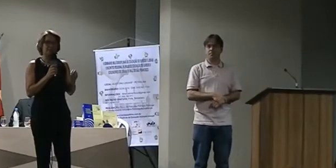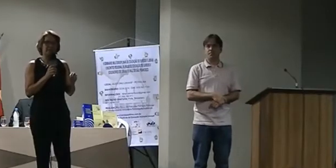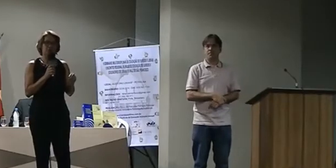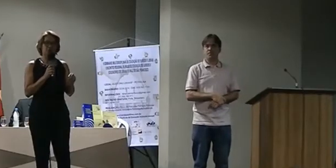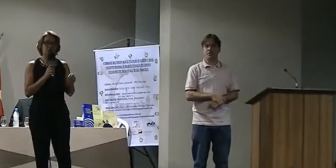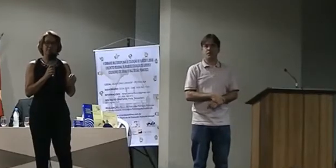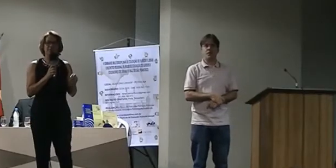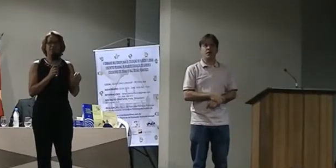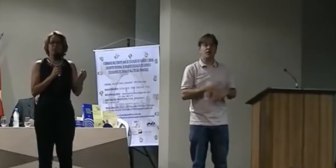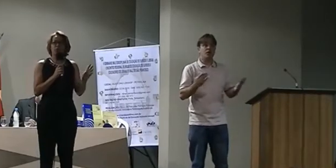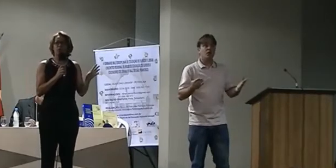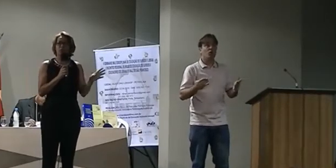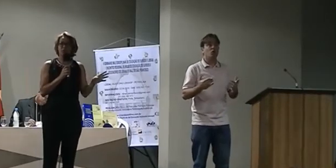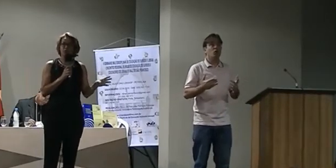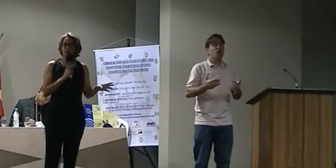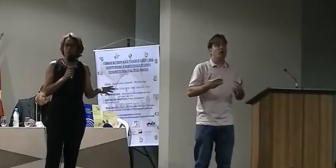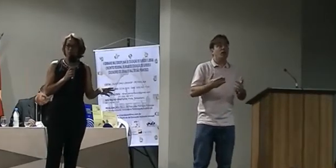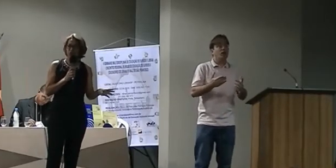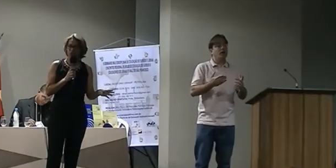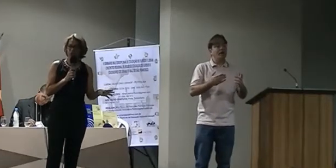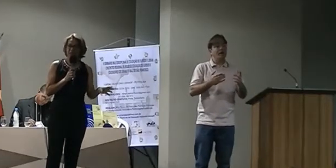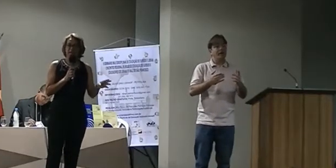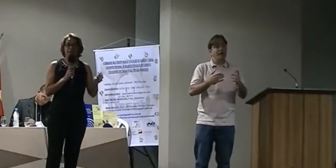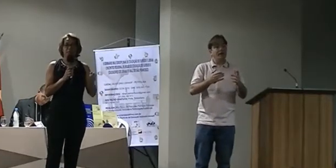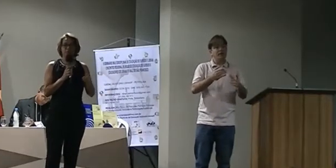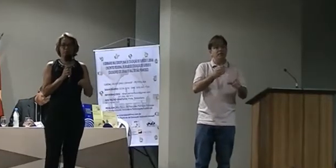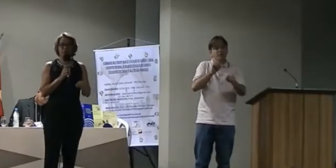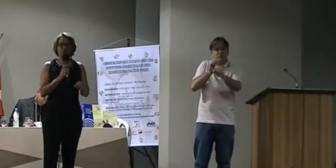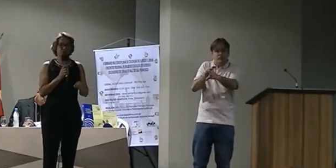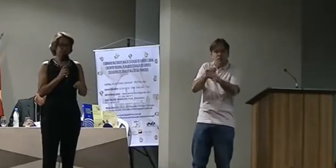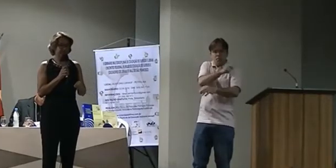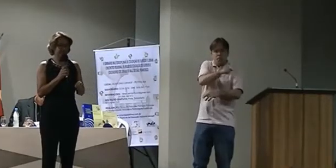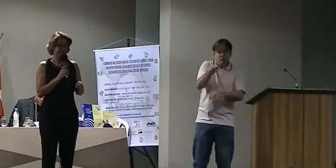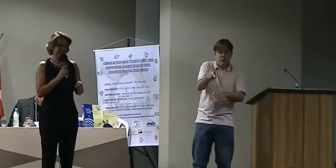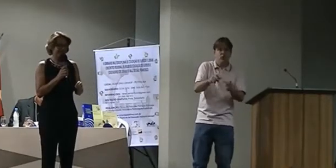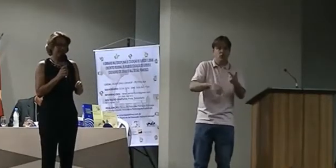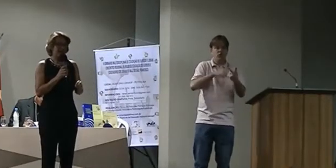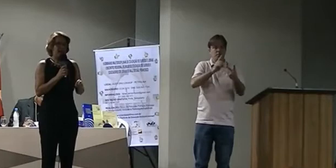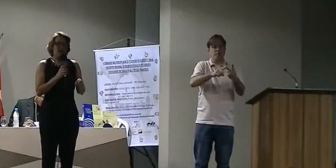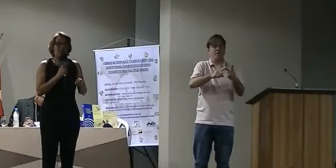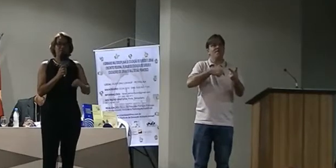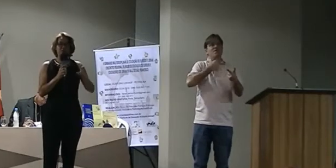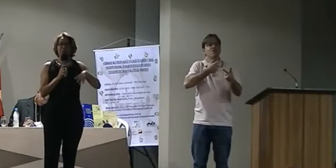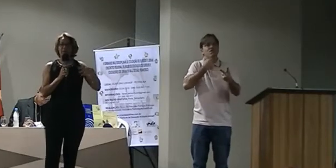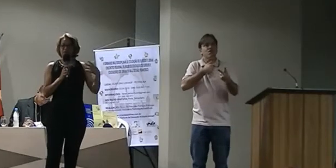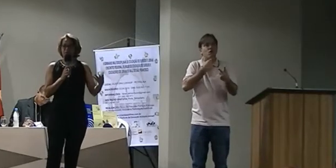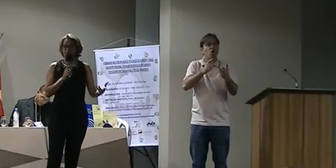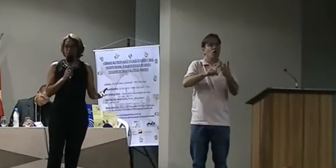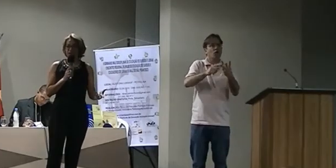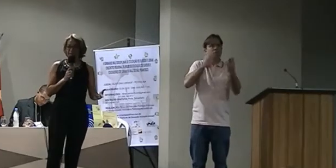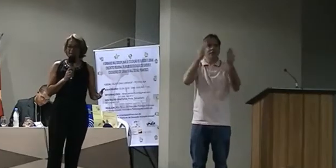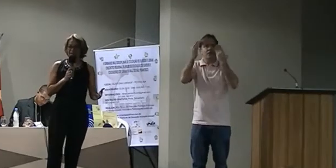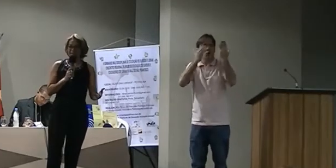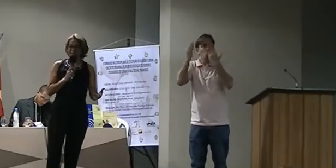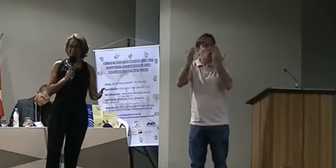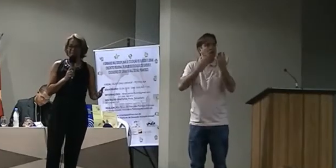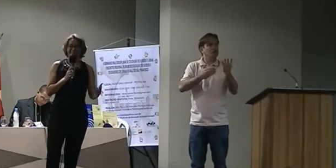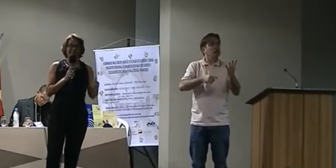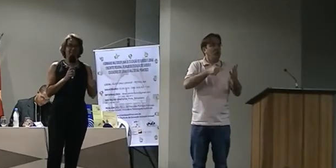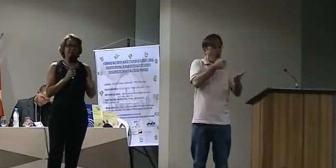pedagogia, o curso de psicologia e fonodiologia. Mas os demais profissionais, que não